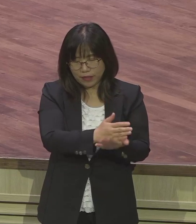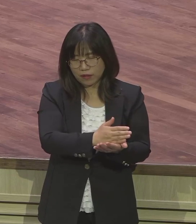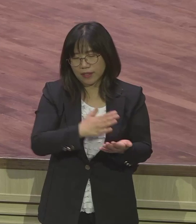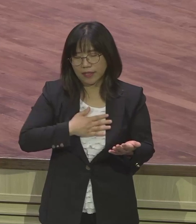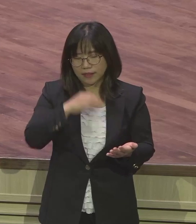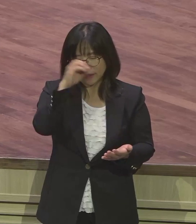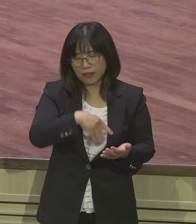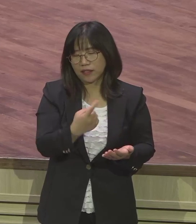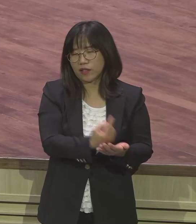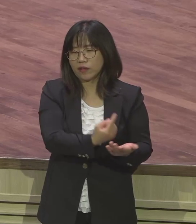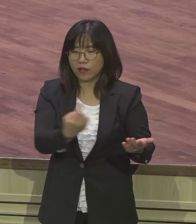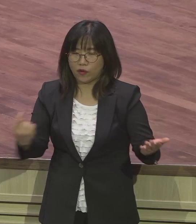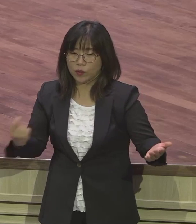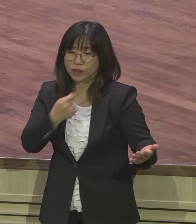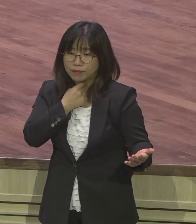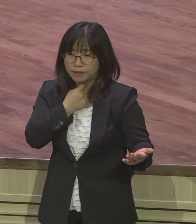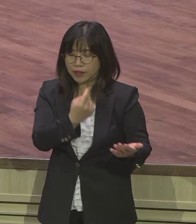이 집 떠나야 되겠다 라고 떠난 거예요